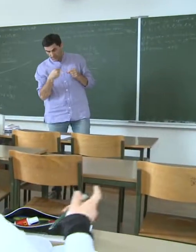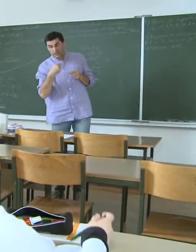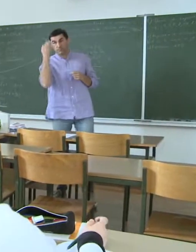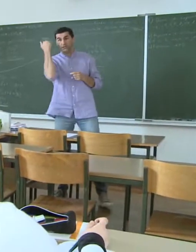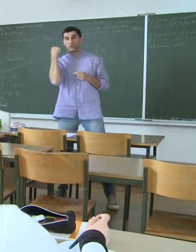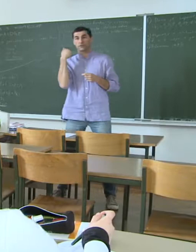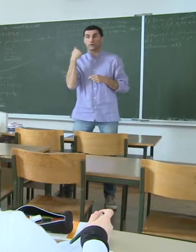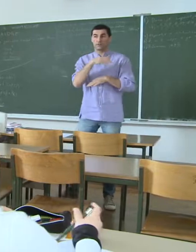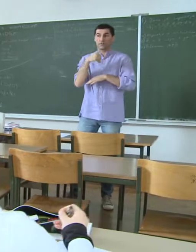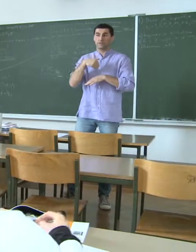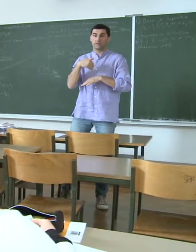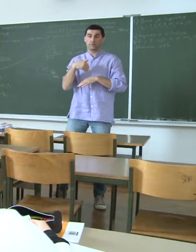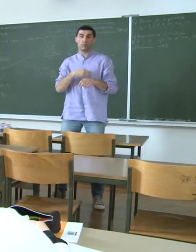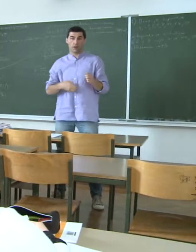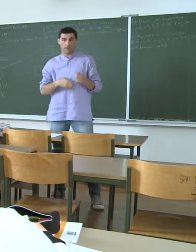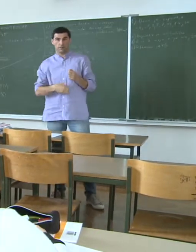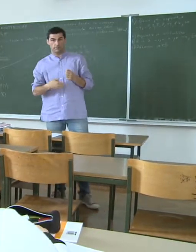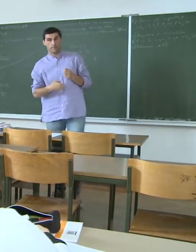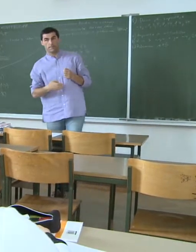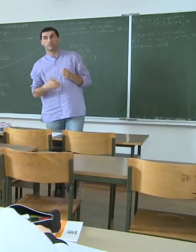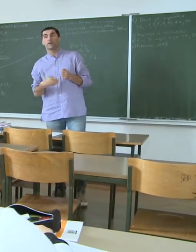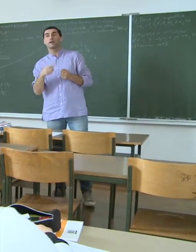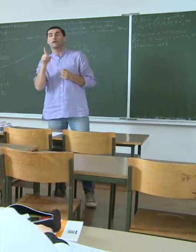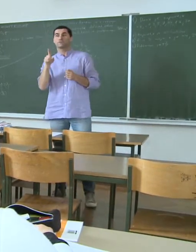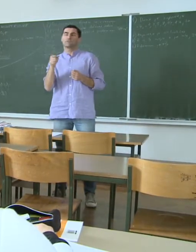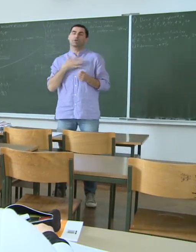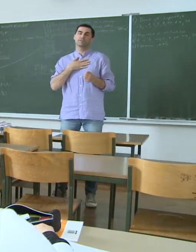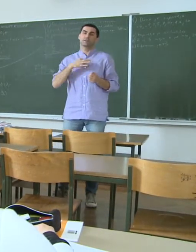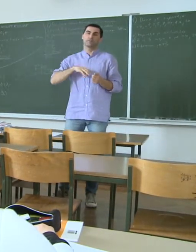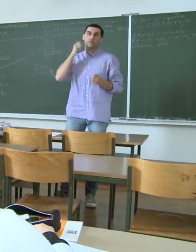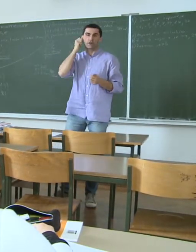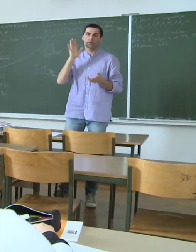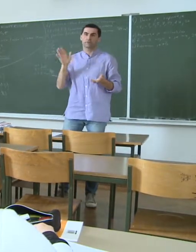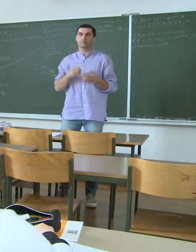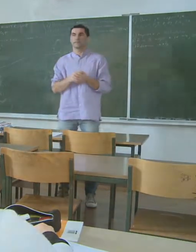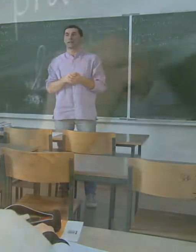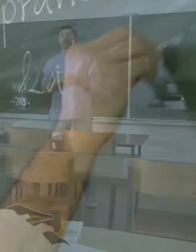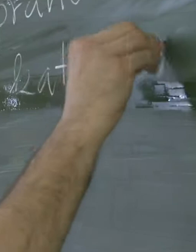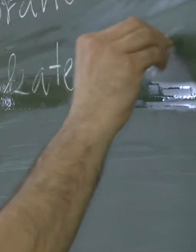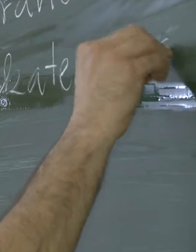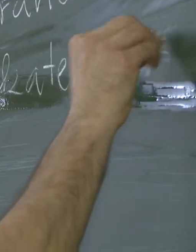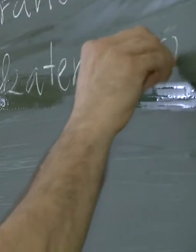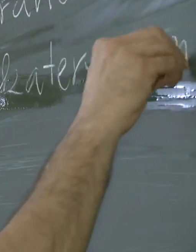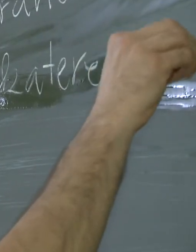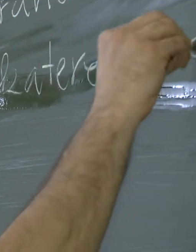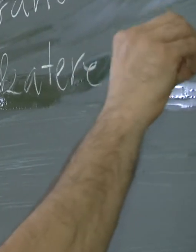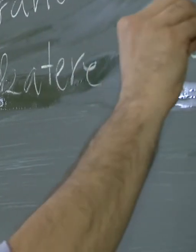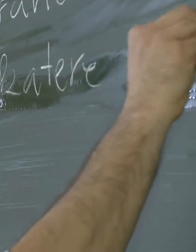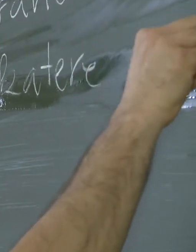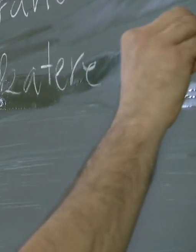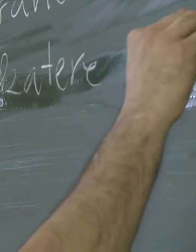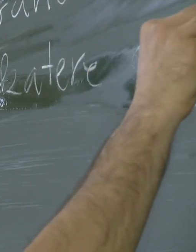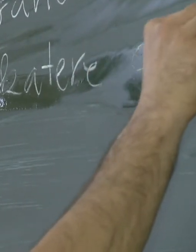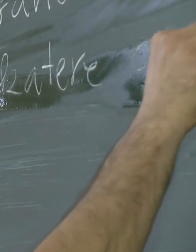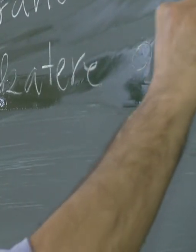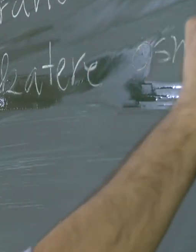Jaz sem prejšnji tedni bil v Ljubo Ljubo Ljubo Ljubo. In jaz